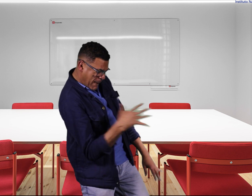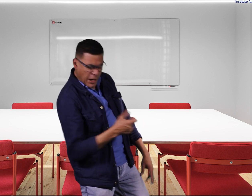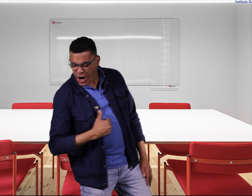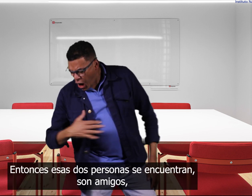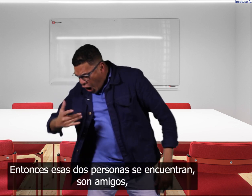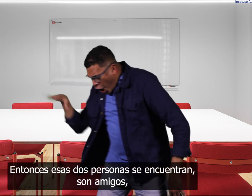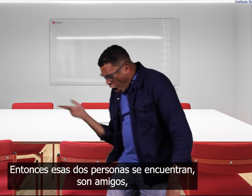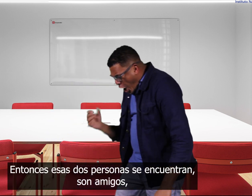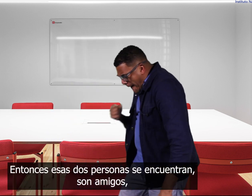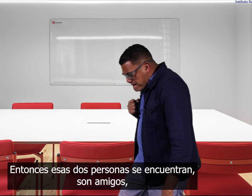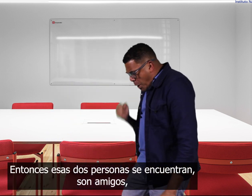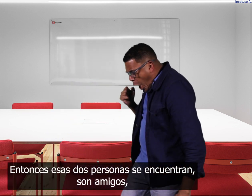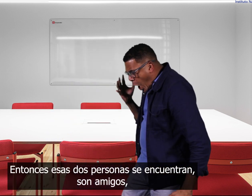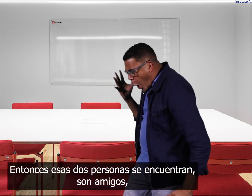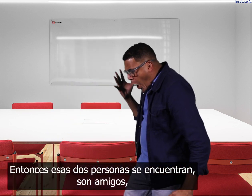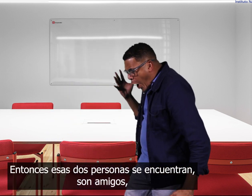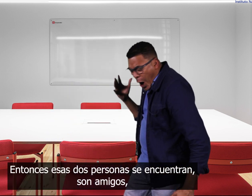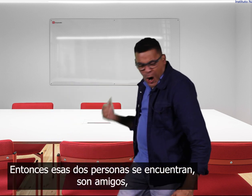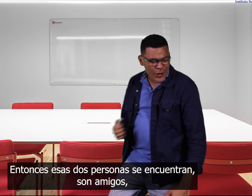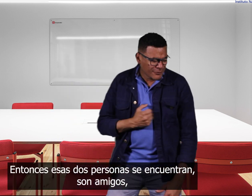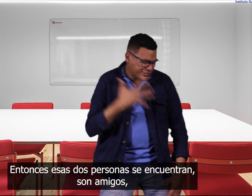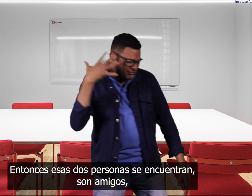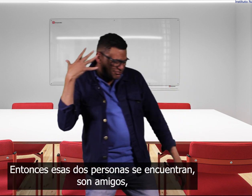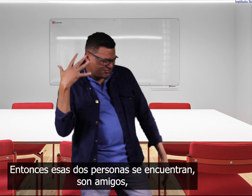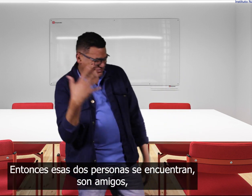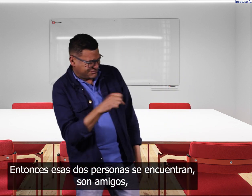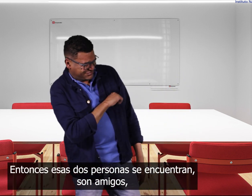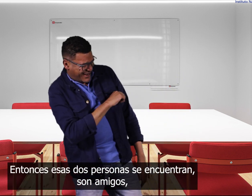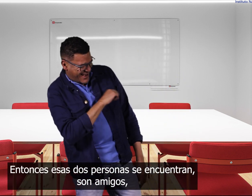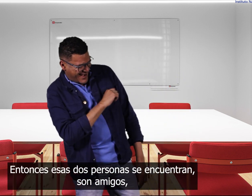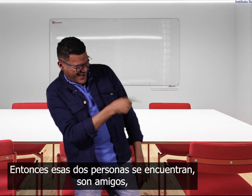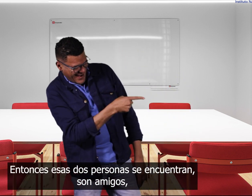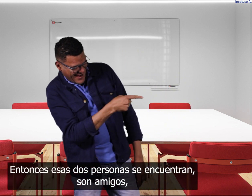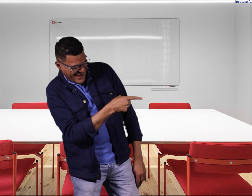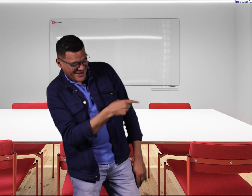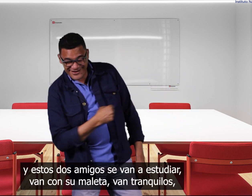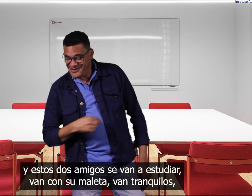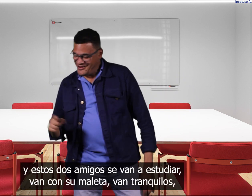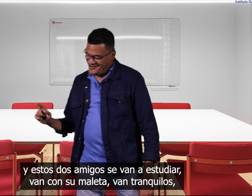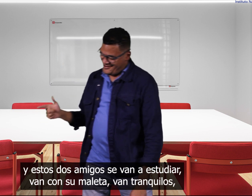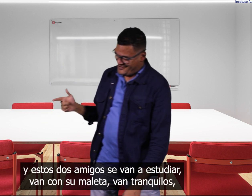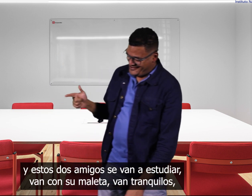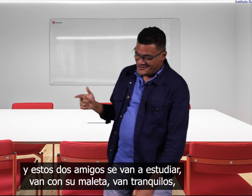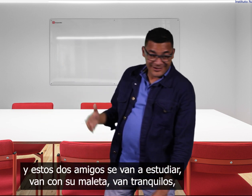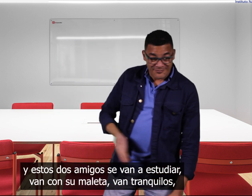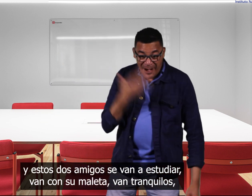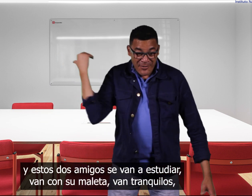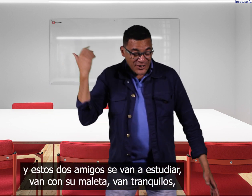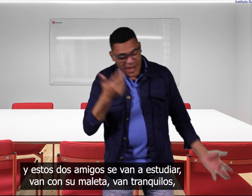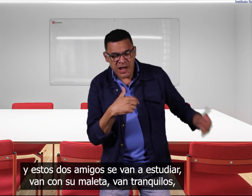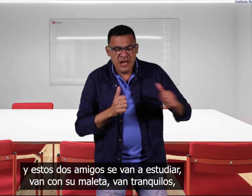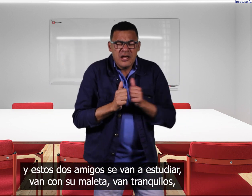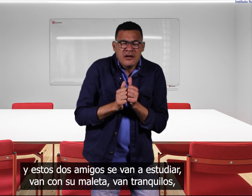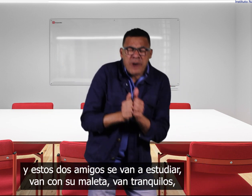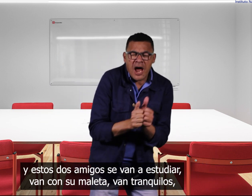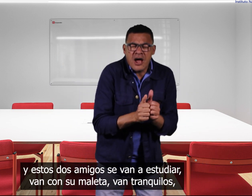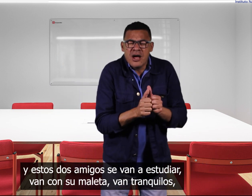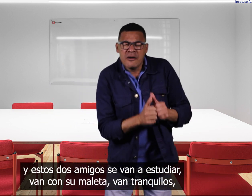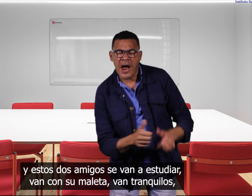entonces estas dos personas se encuentran son amigos y estos dos amigos se van a estudiar van con